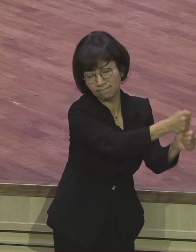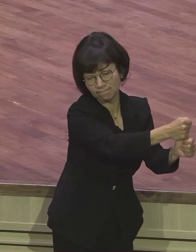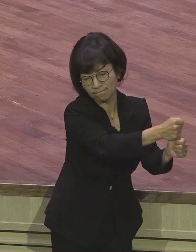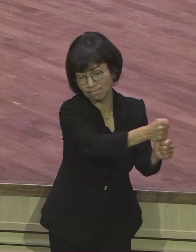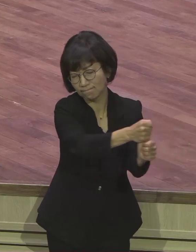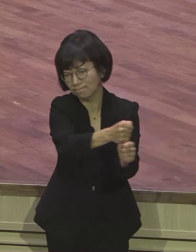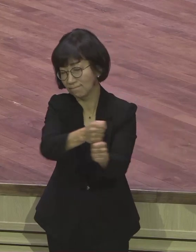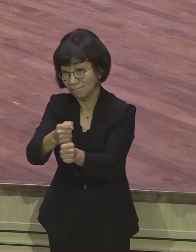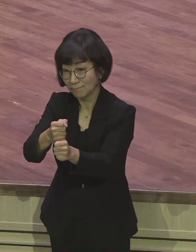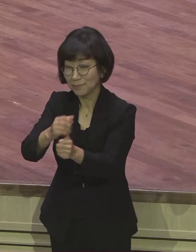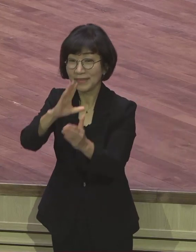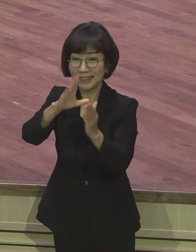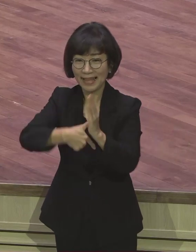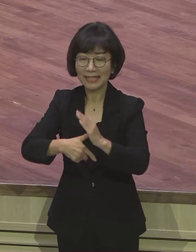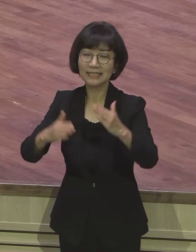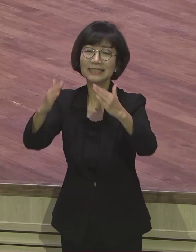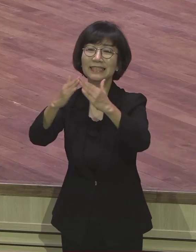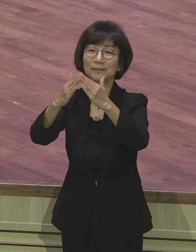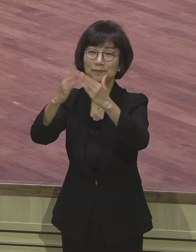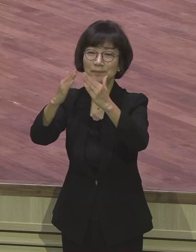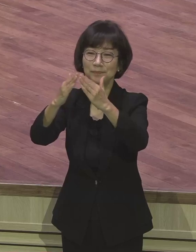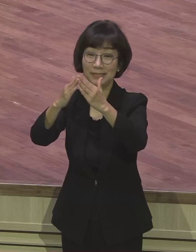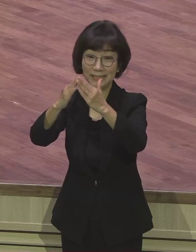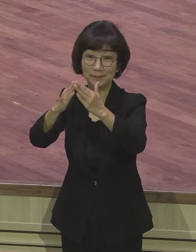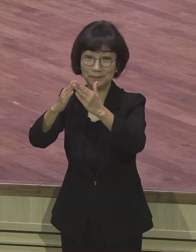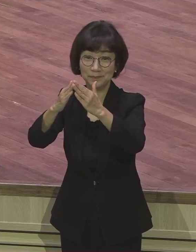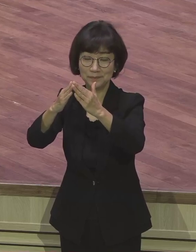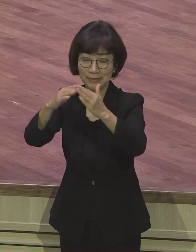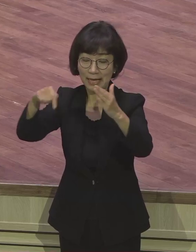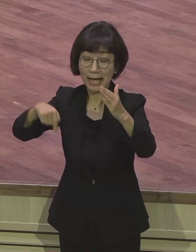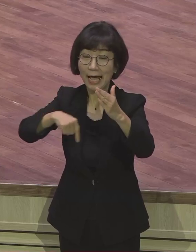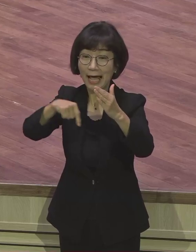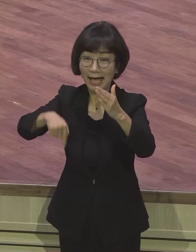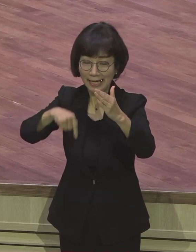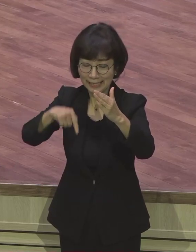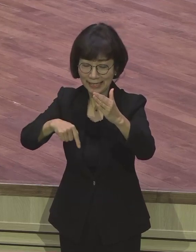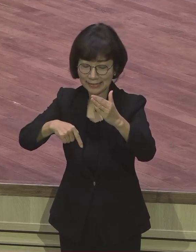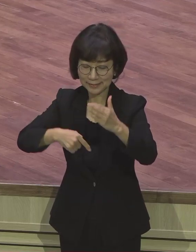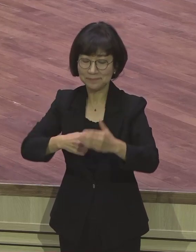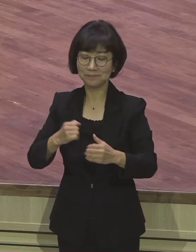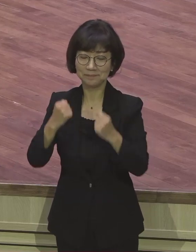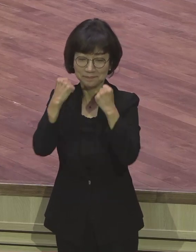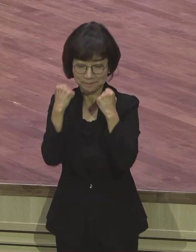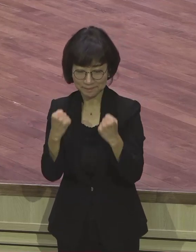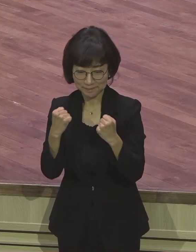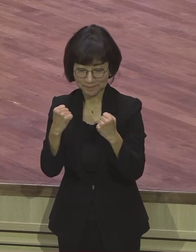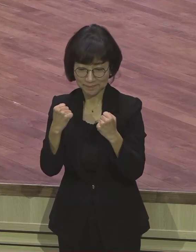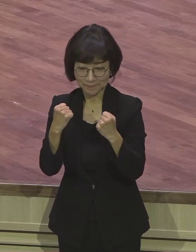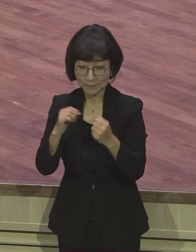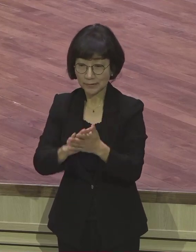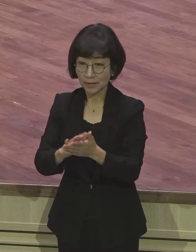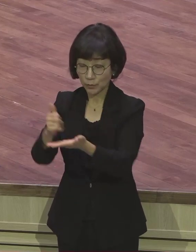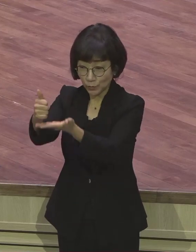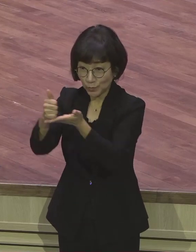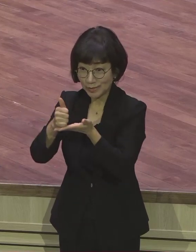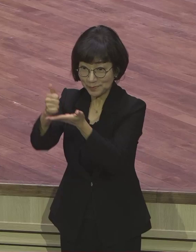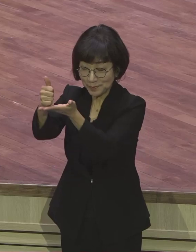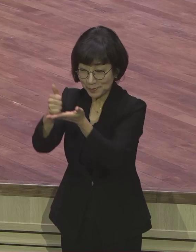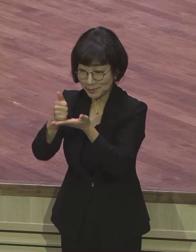얻어가지고 상당한 자유를 누리면서 찾아오는 모든 사람들에게 거침없이